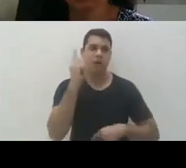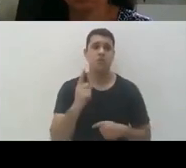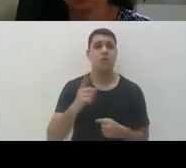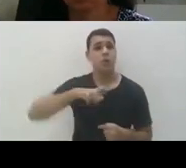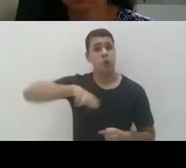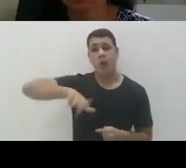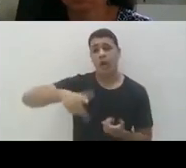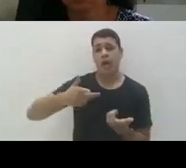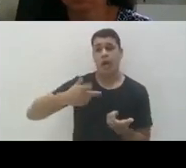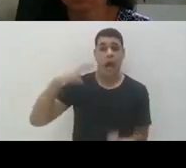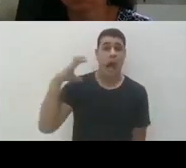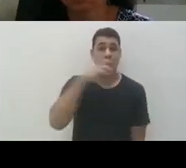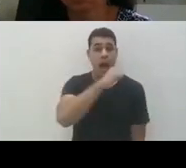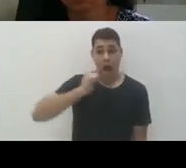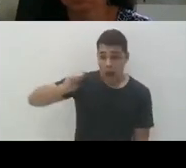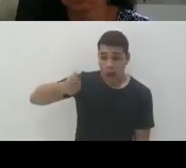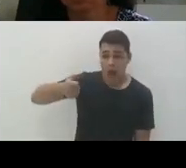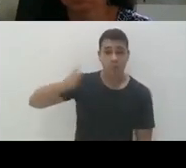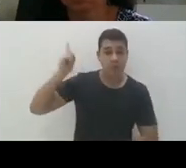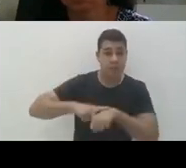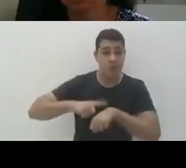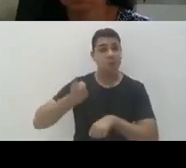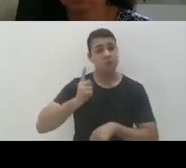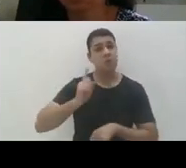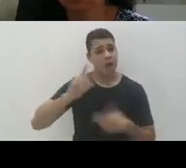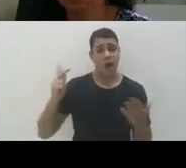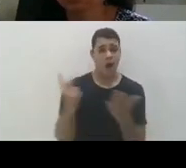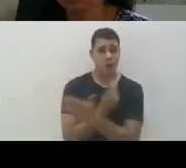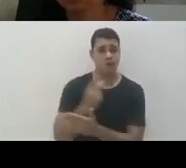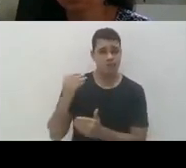rápidos quanto a gente deseja, mas eles estão acontecendo.